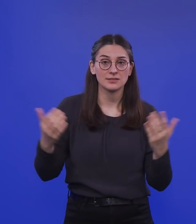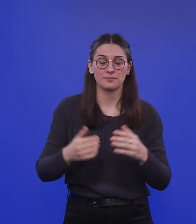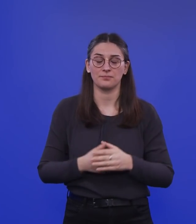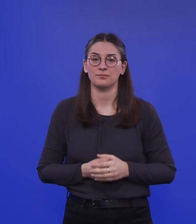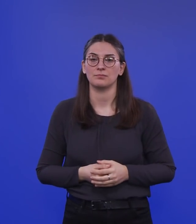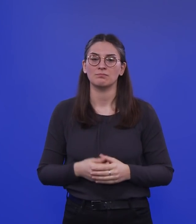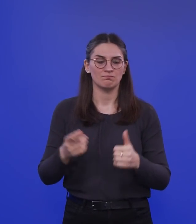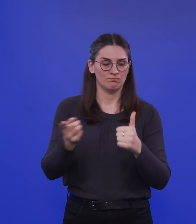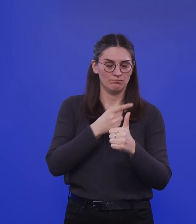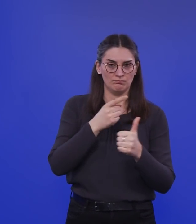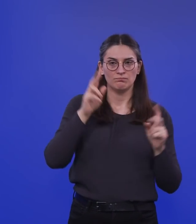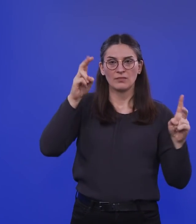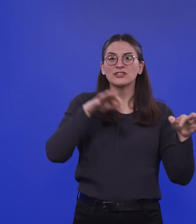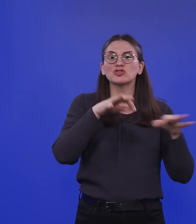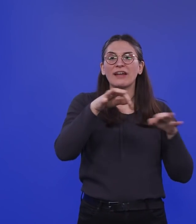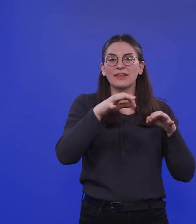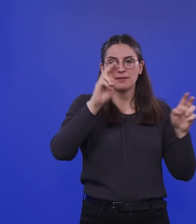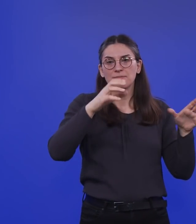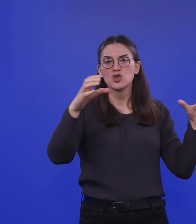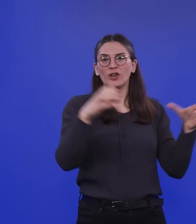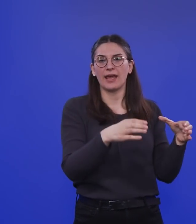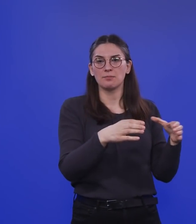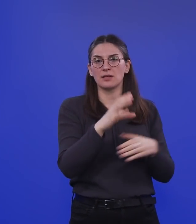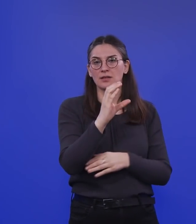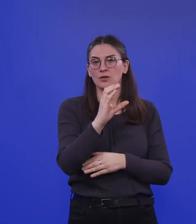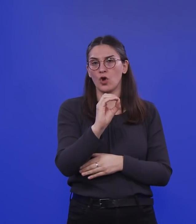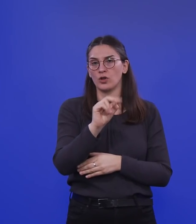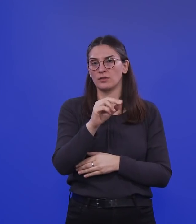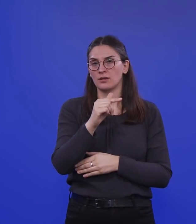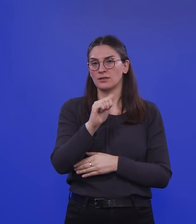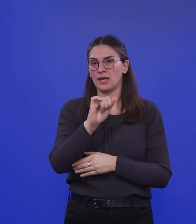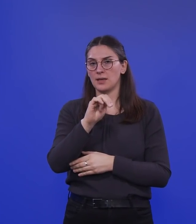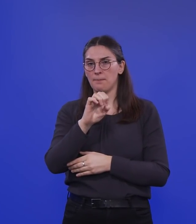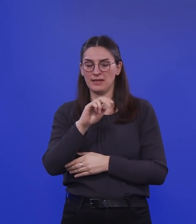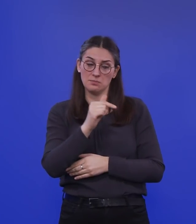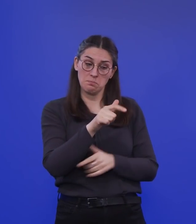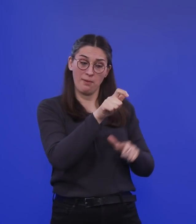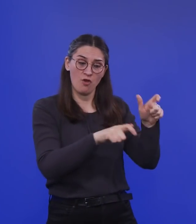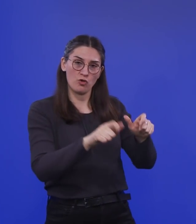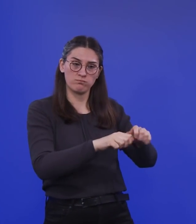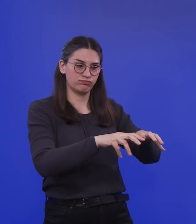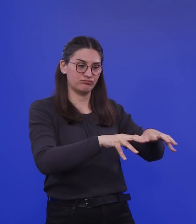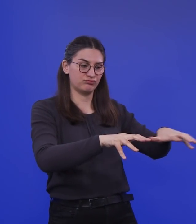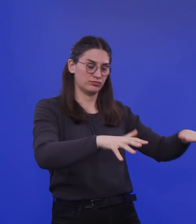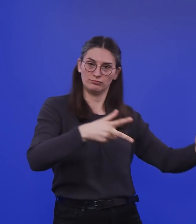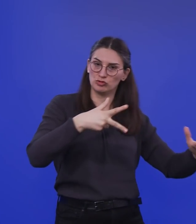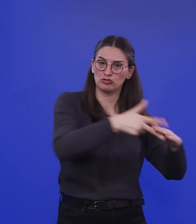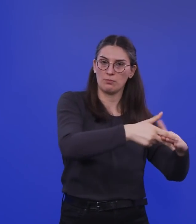Containment, die Containment-Strategie. Wir wollen verhindern, dass das Virus überhaupt in der Bevölkerung sich weiter verbreitet. wollen alle Fälle nachverfolgen.